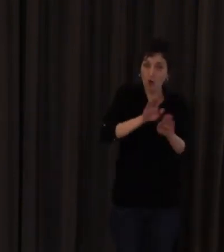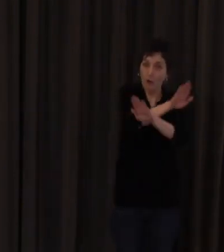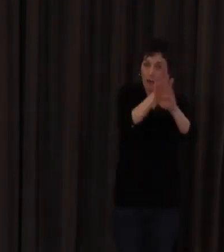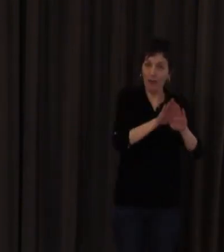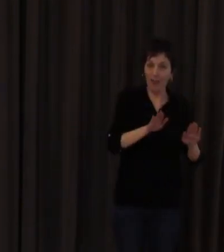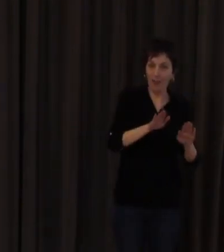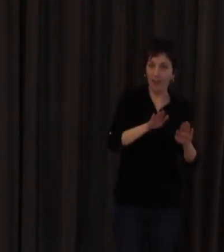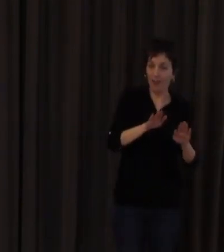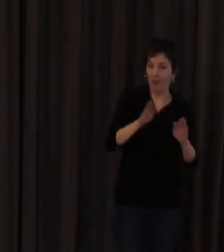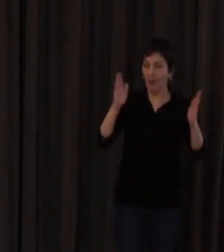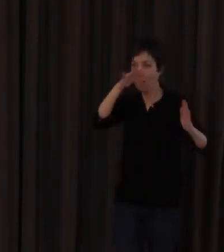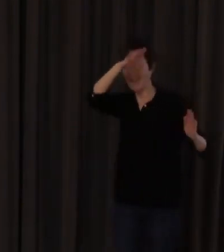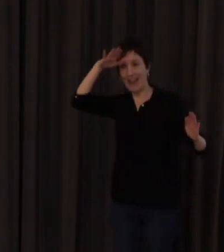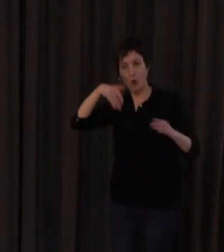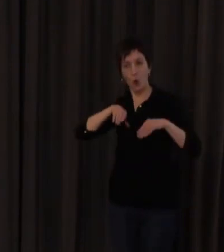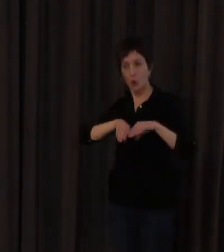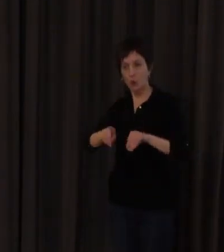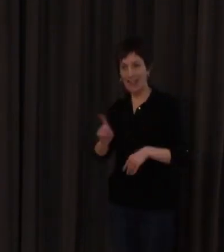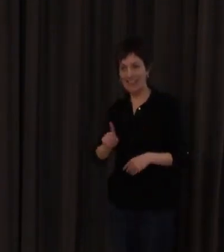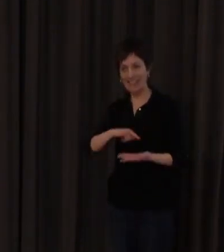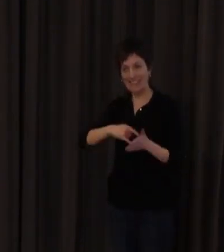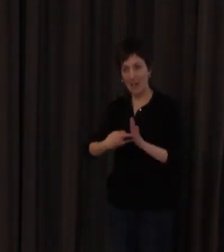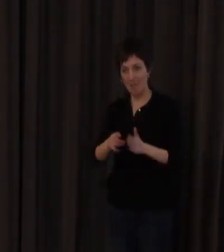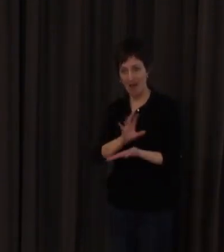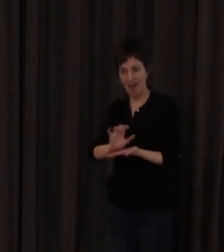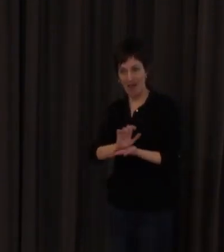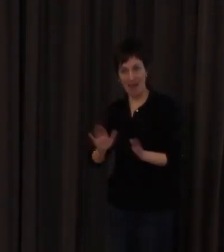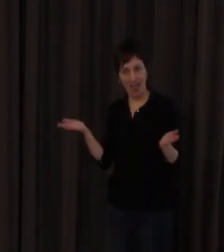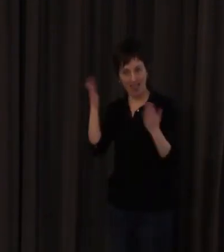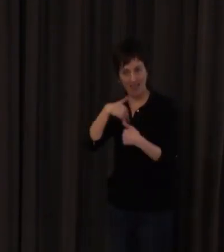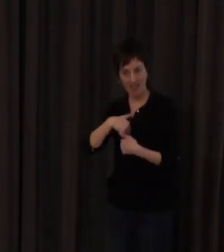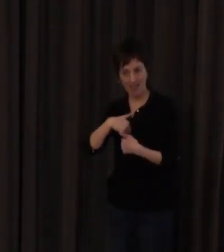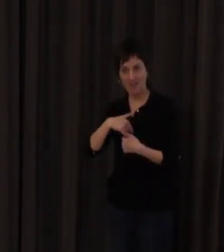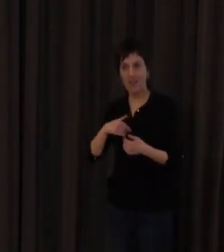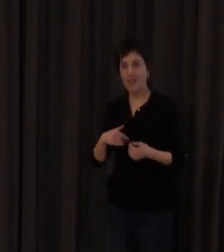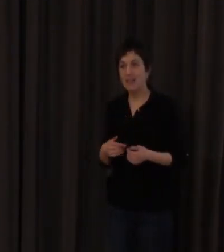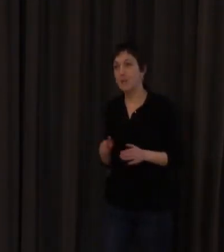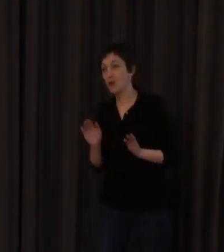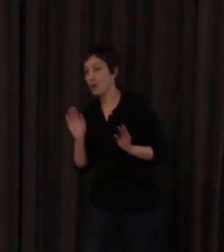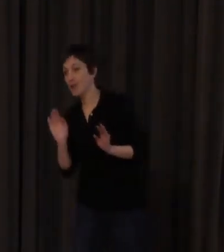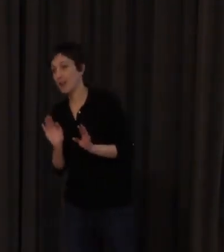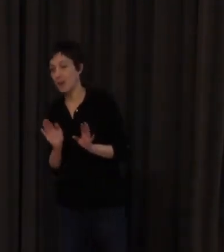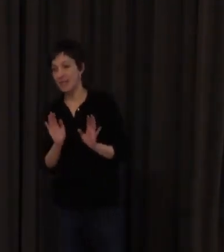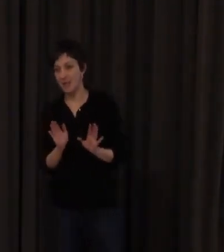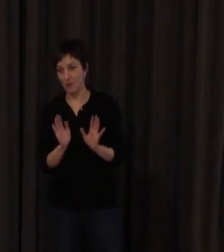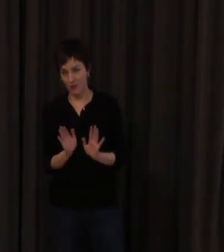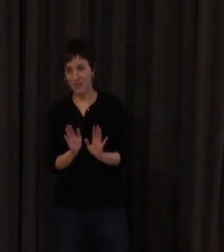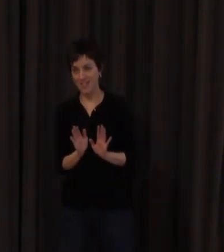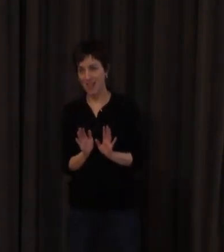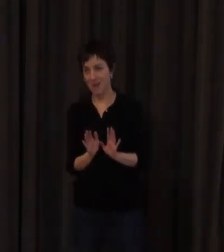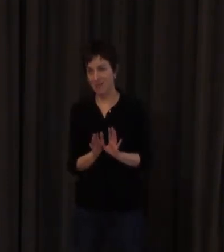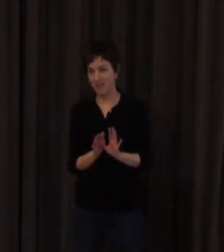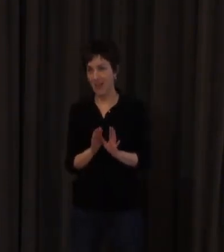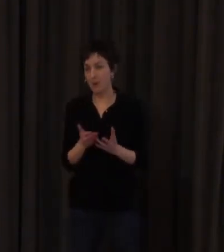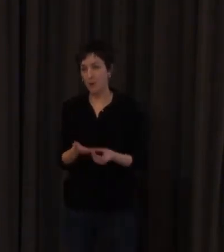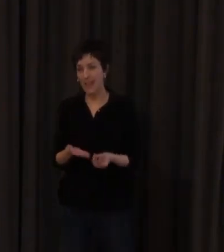se usa y no se usa este sistema efectivamente una vez acabado el curso pero yo hablo de la lengua de signos no del